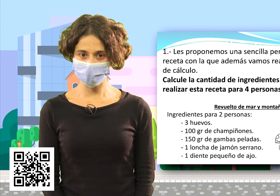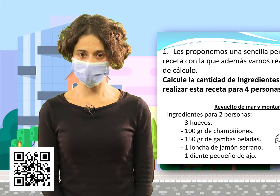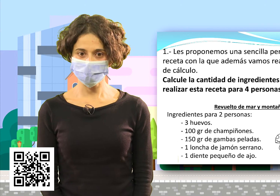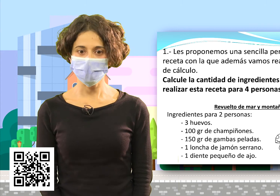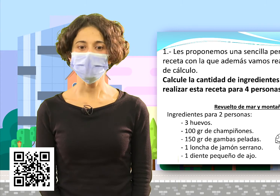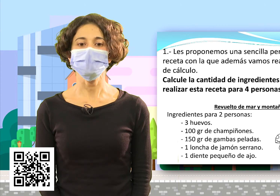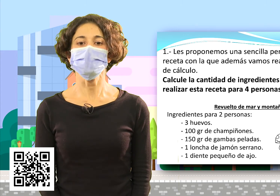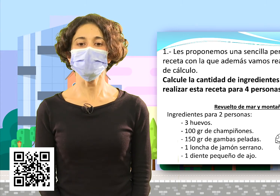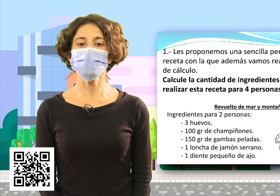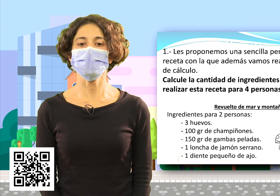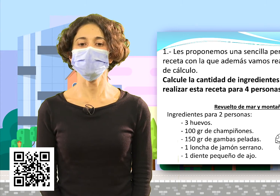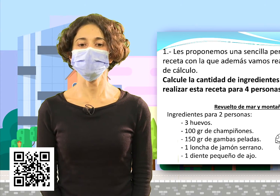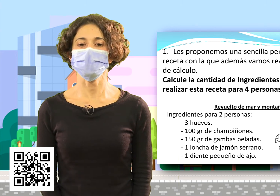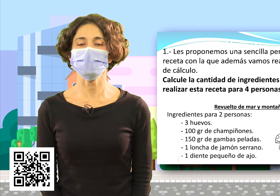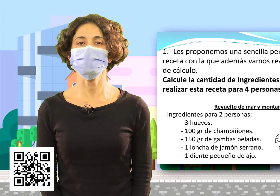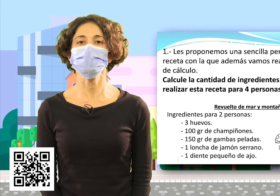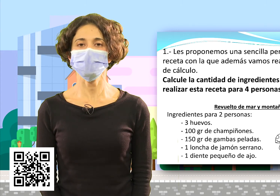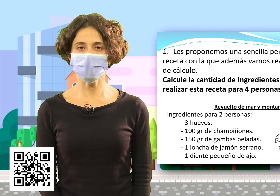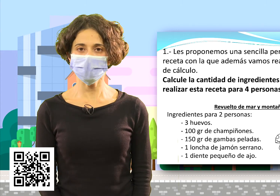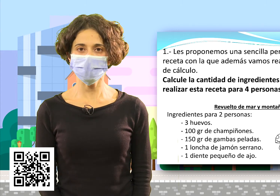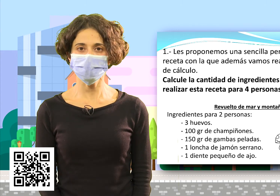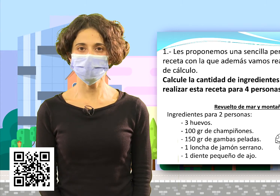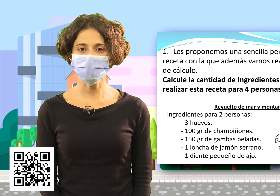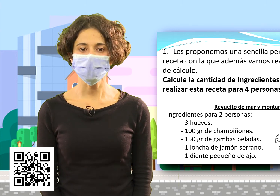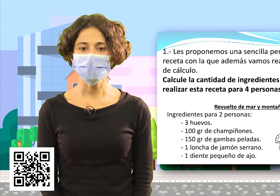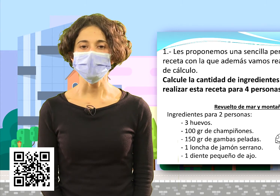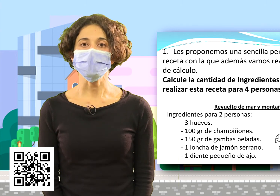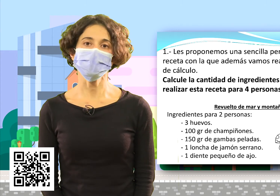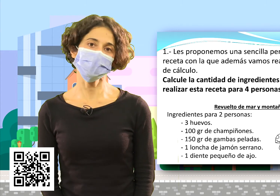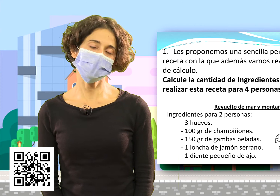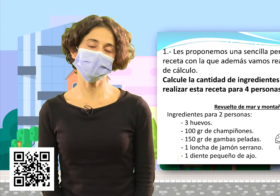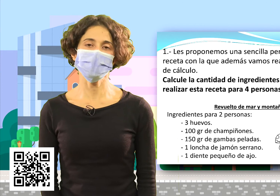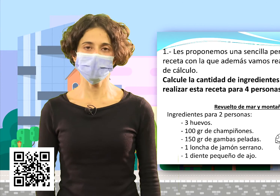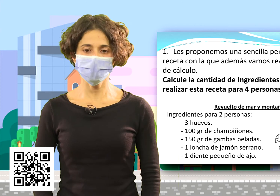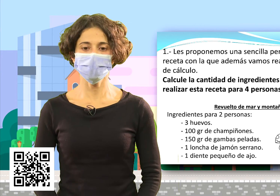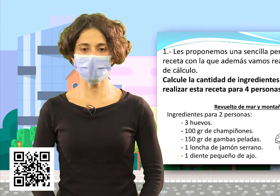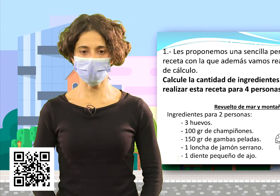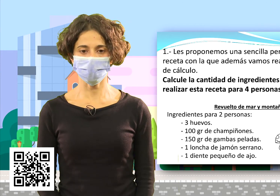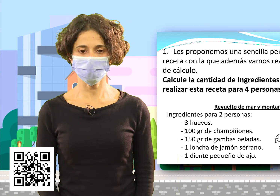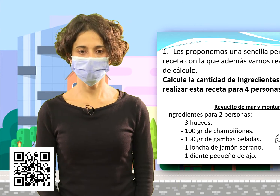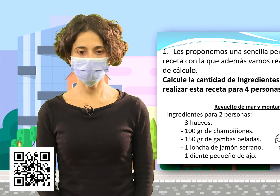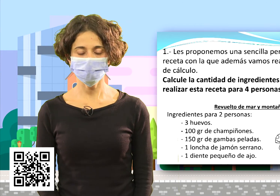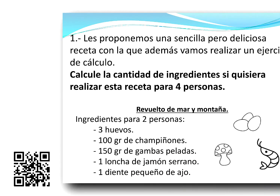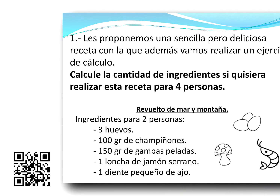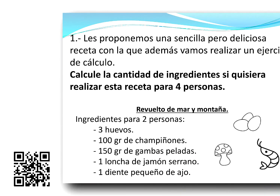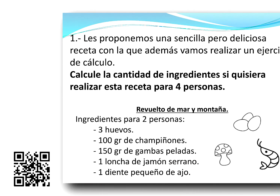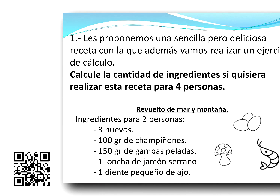peladas, una loncha de jamón serrano y un diente pequeñito de ajo.